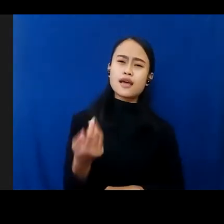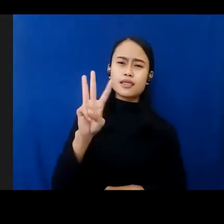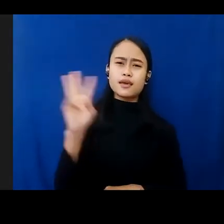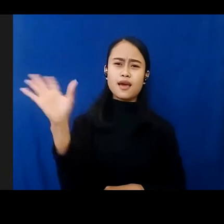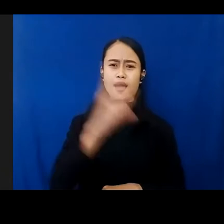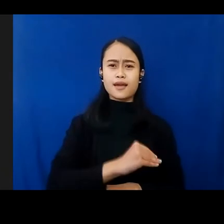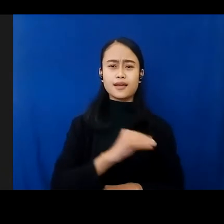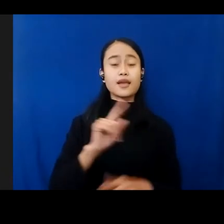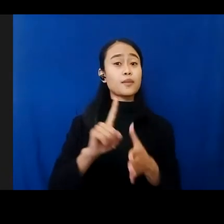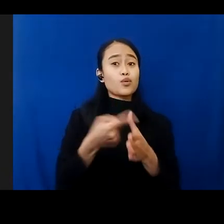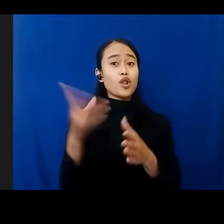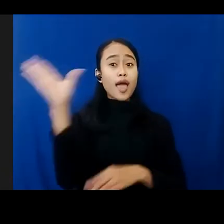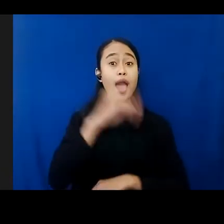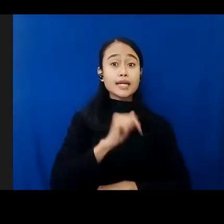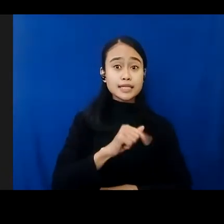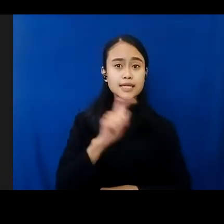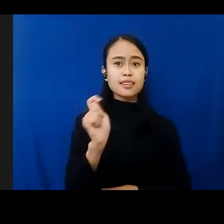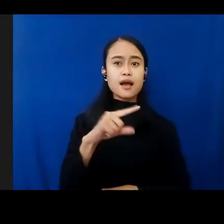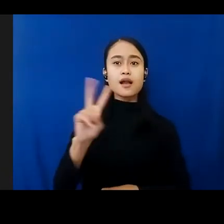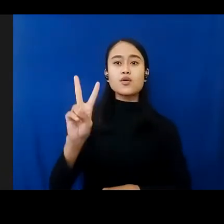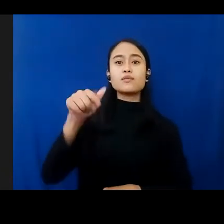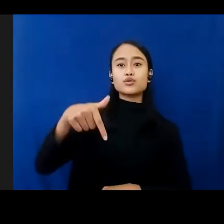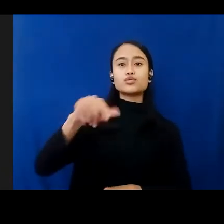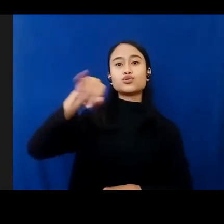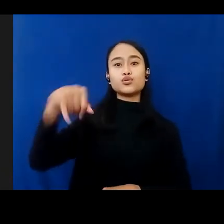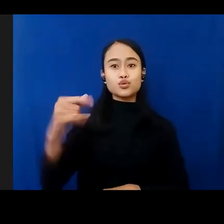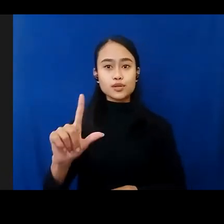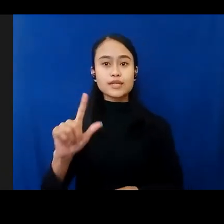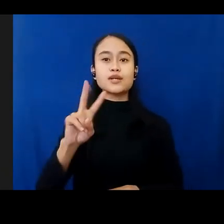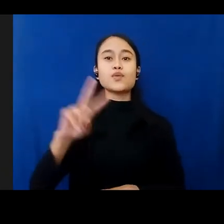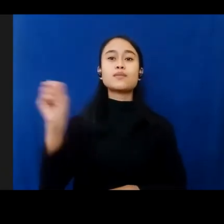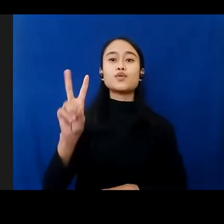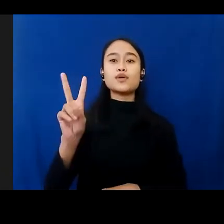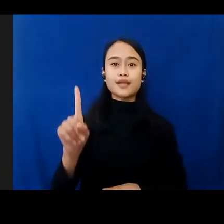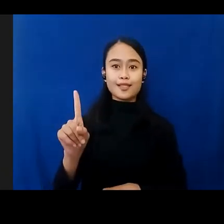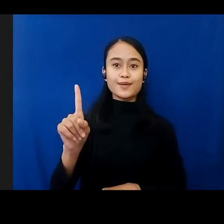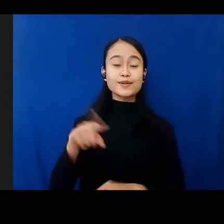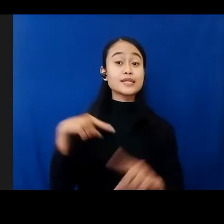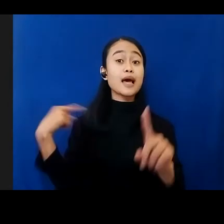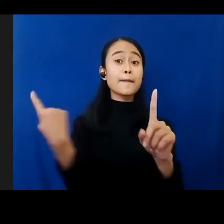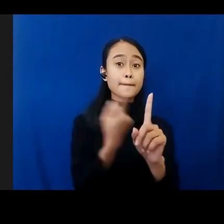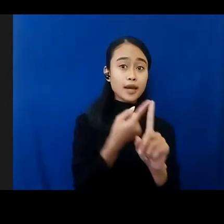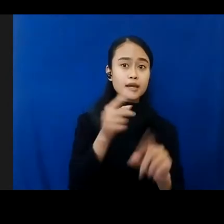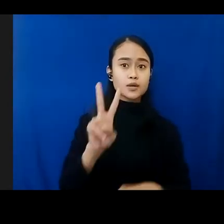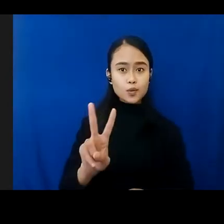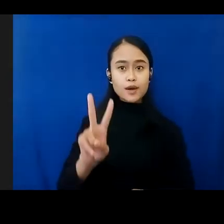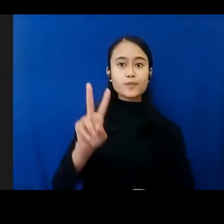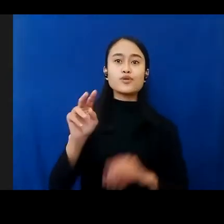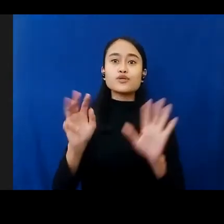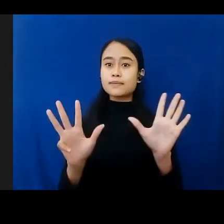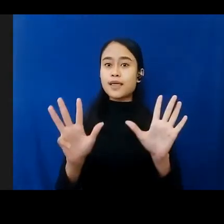Dimulai dari hari ini tanggal 27 Juli 2021 hingga tanggal 29